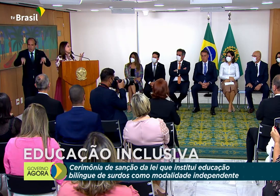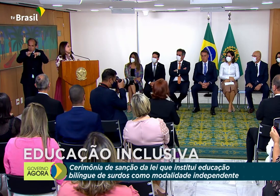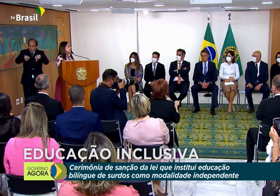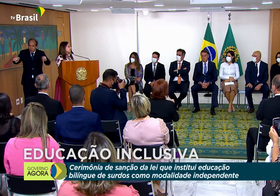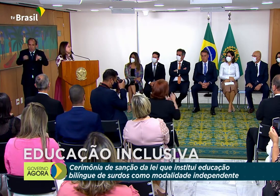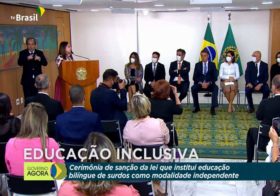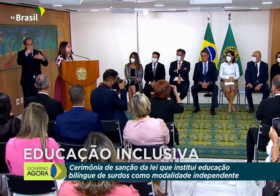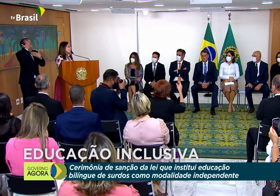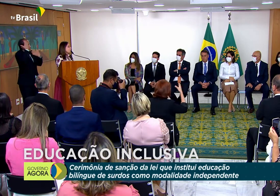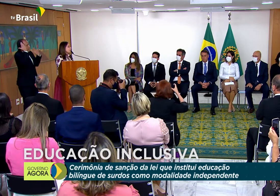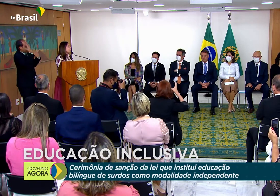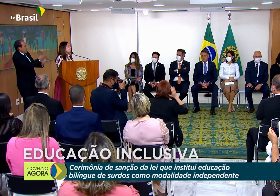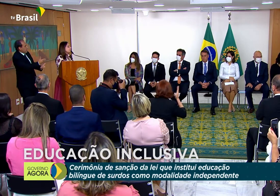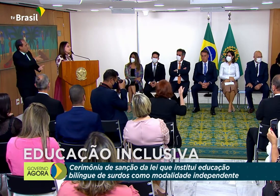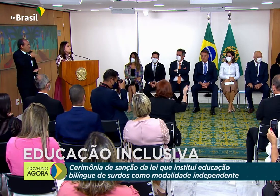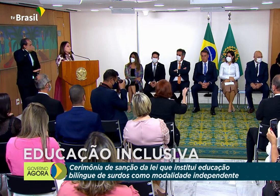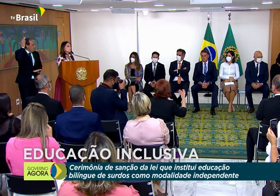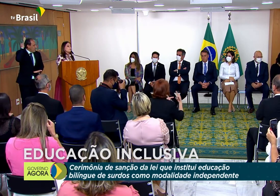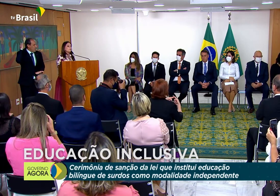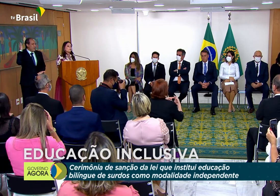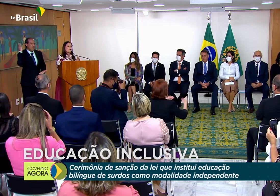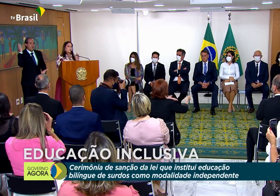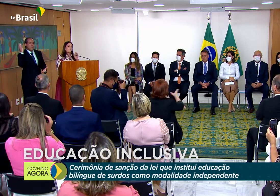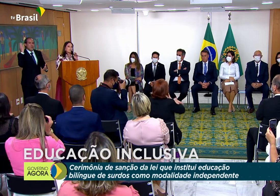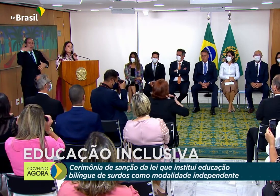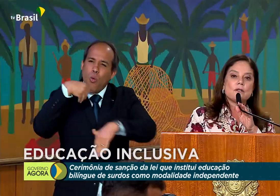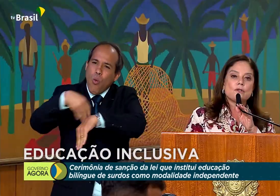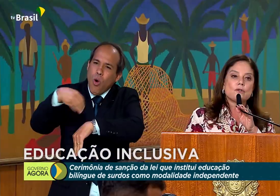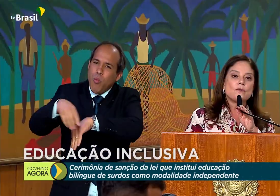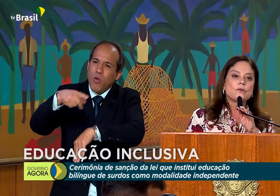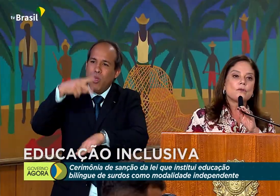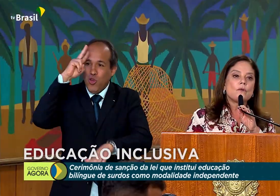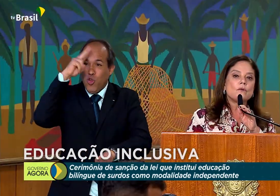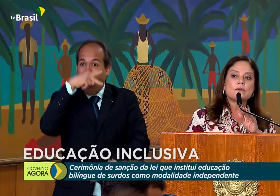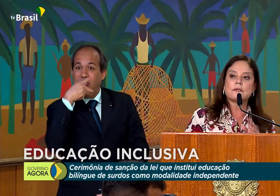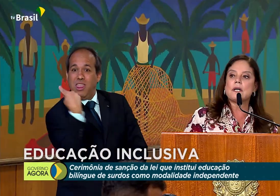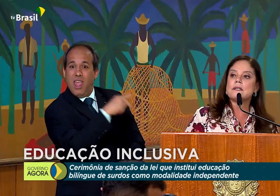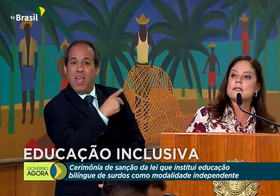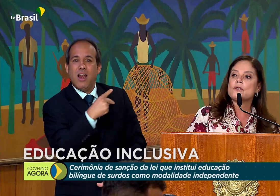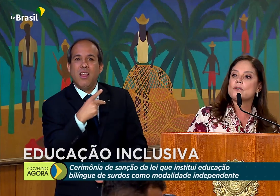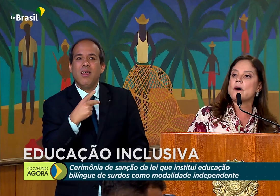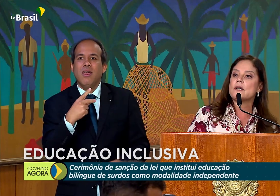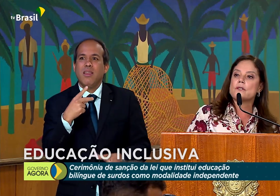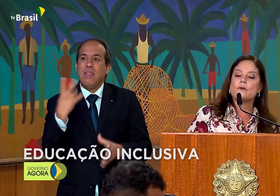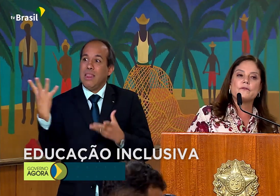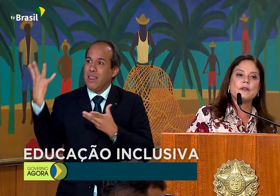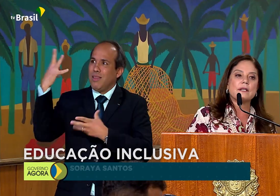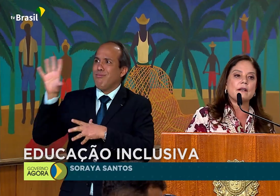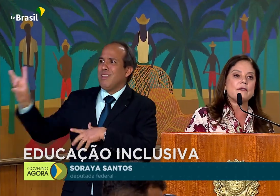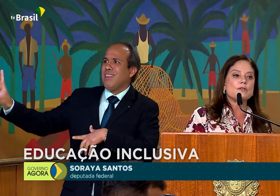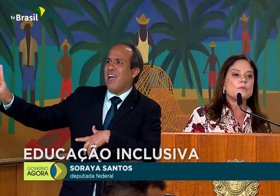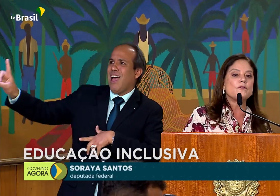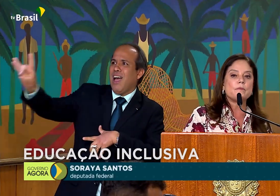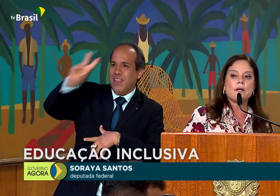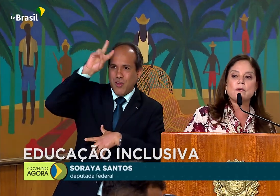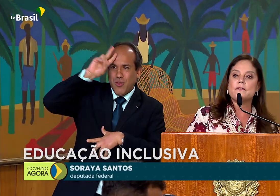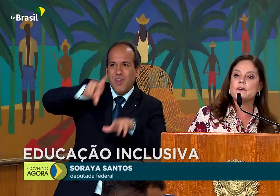Crisiane por ter compartilhado a sua história junto com tantas histórias que eu vi através do movimento da